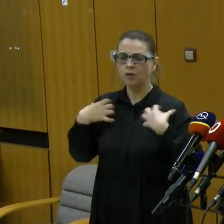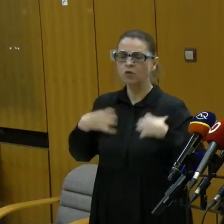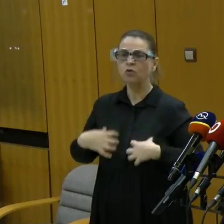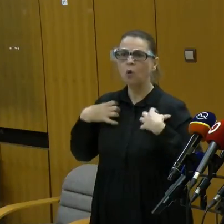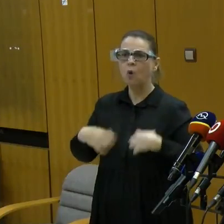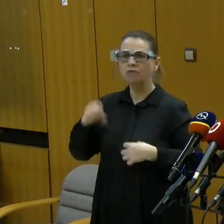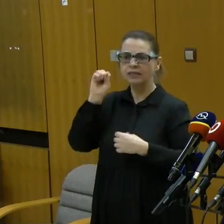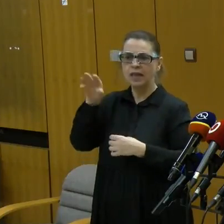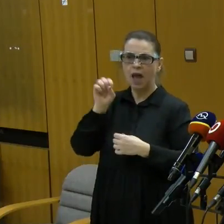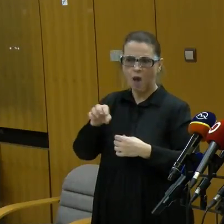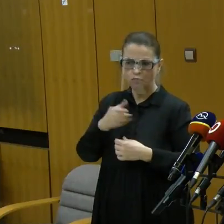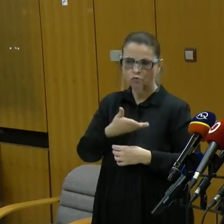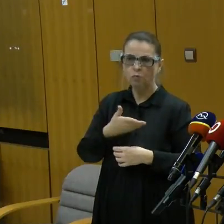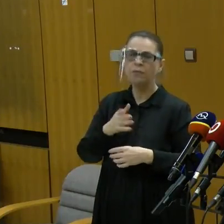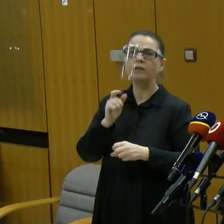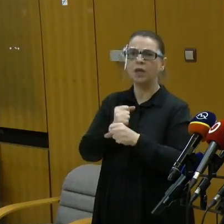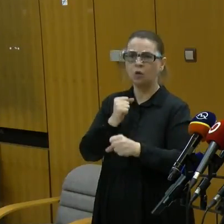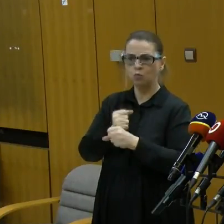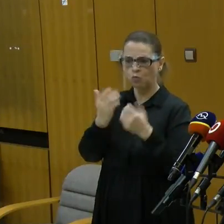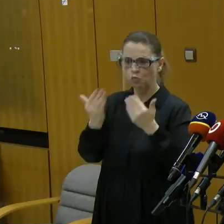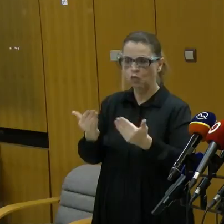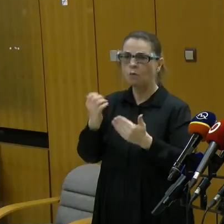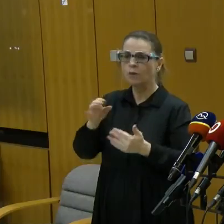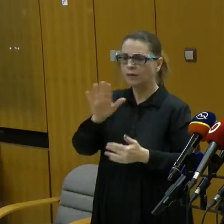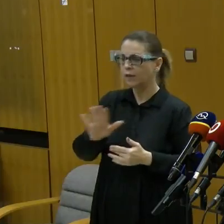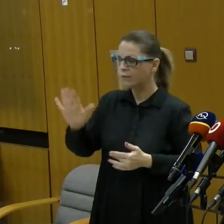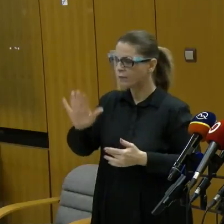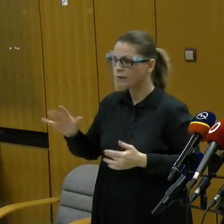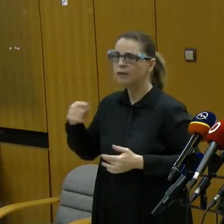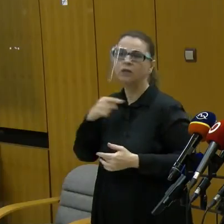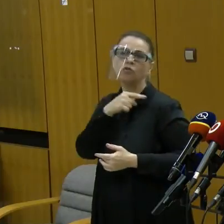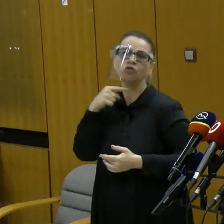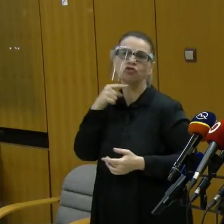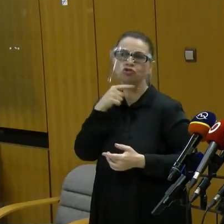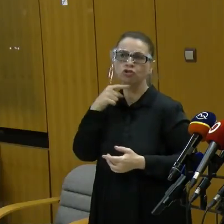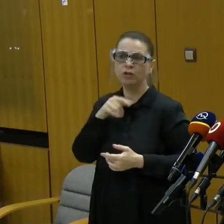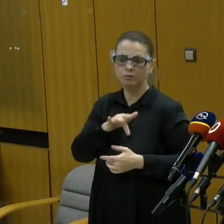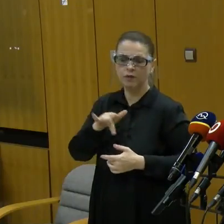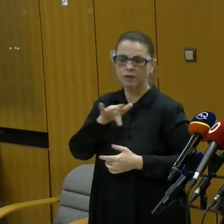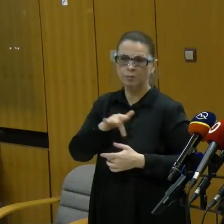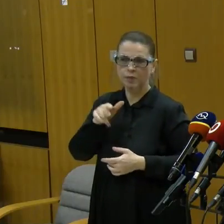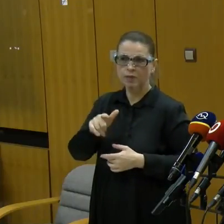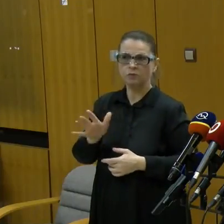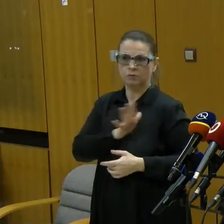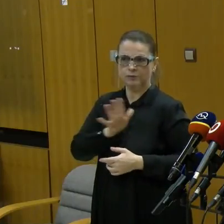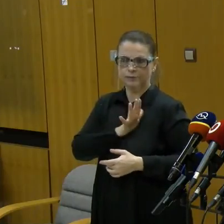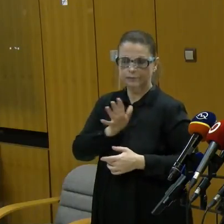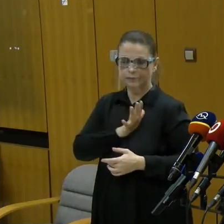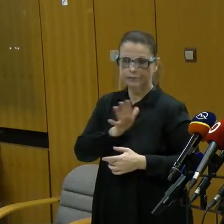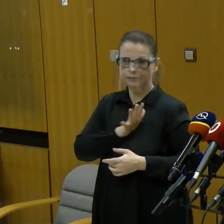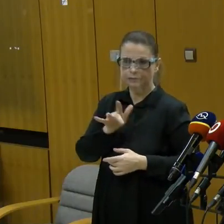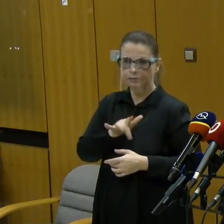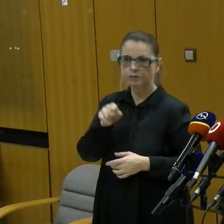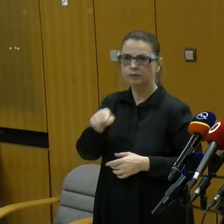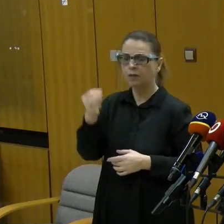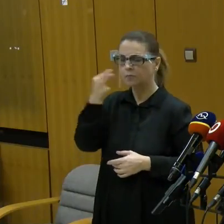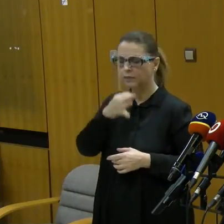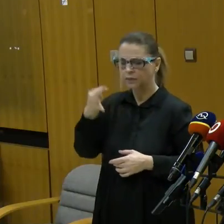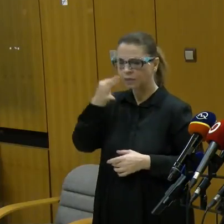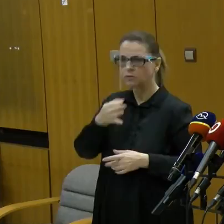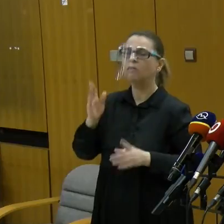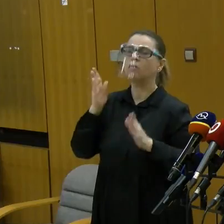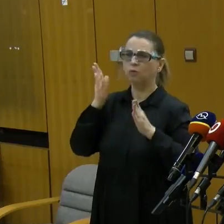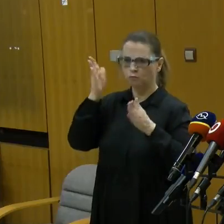je to urobené tak, že keď budú regióny v červenej zóne, teda v tej kritickej zóne, tam testovanie